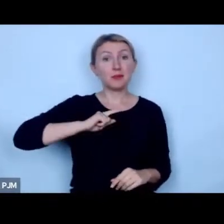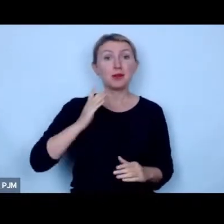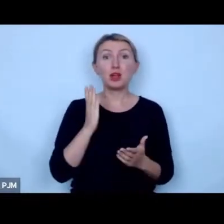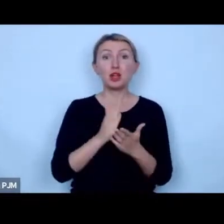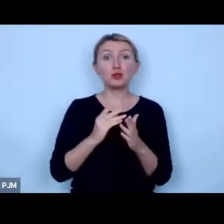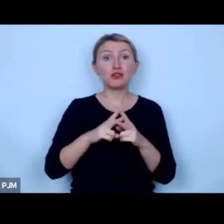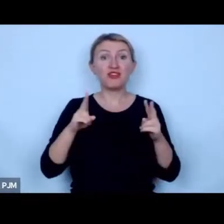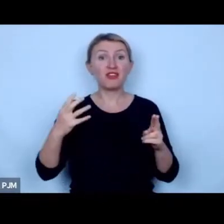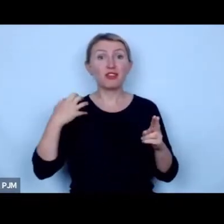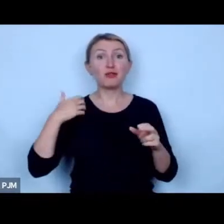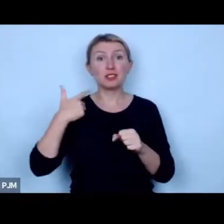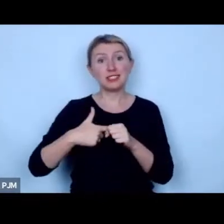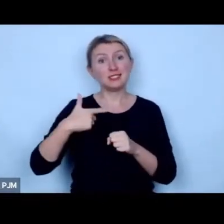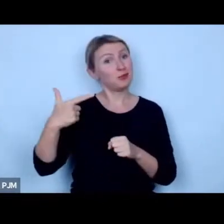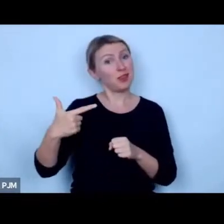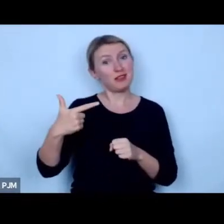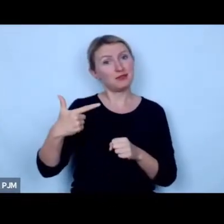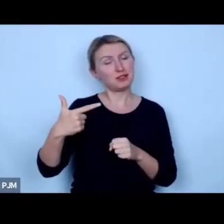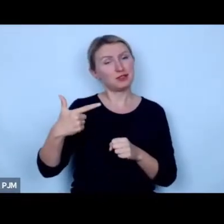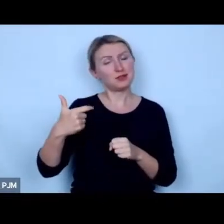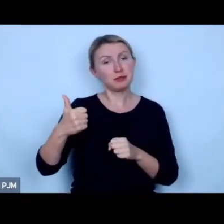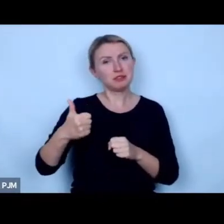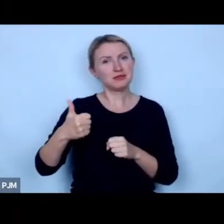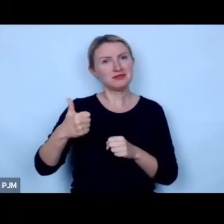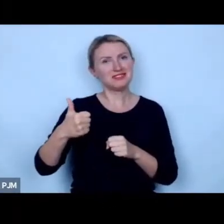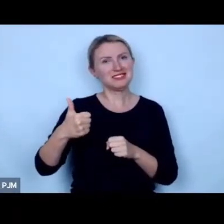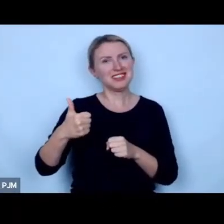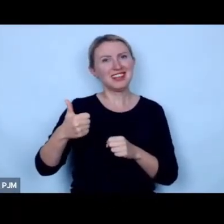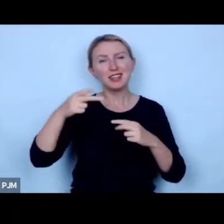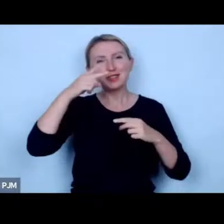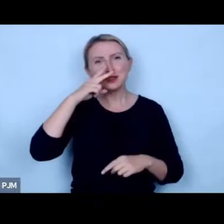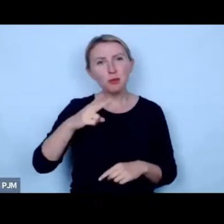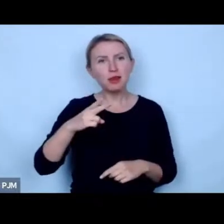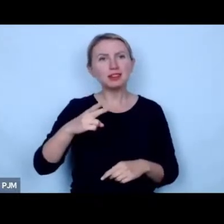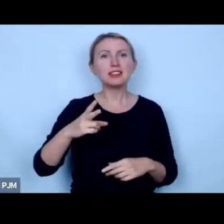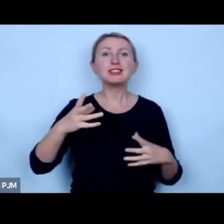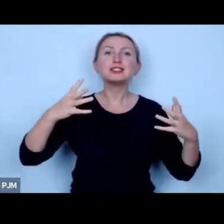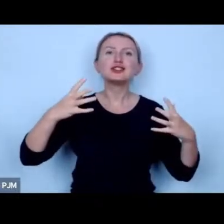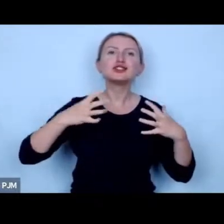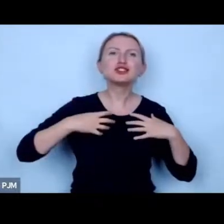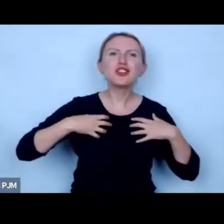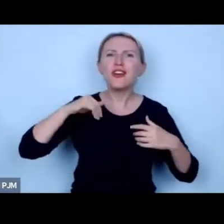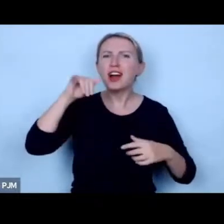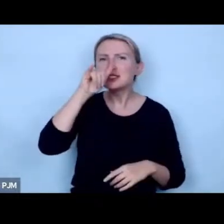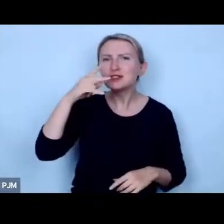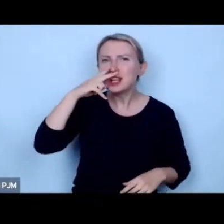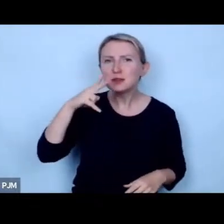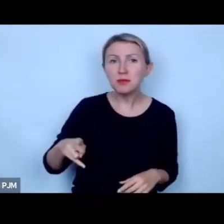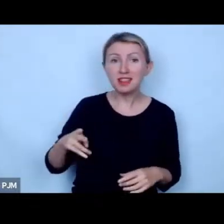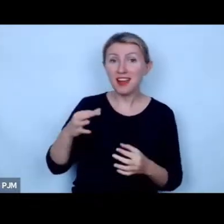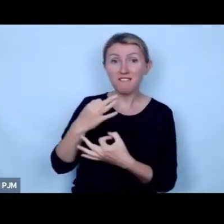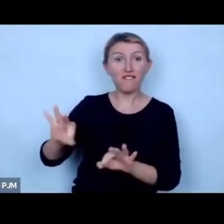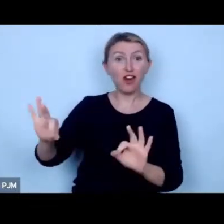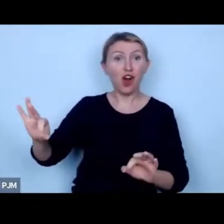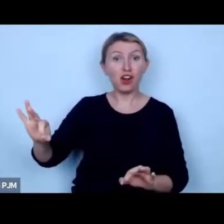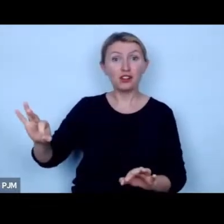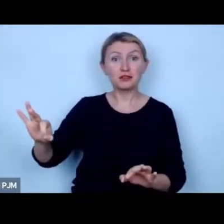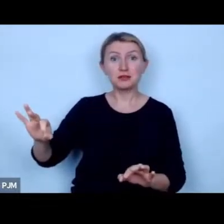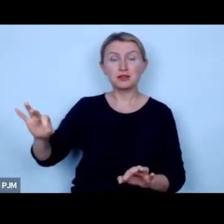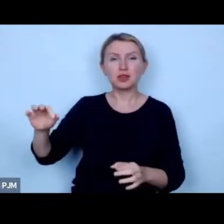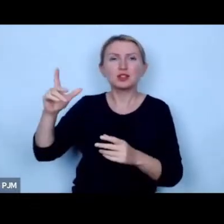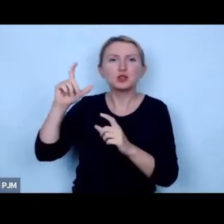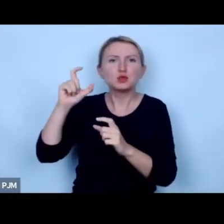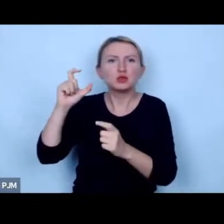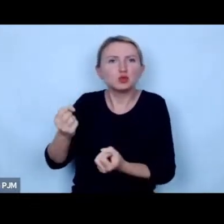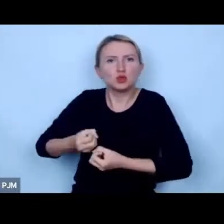wieku i zobaczenie żywej świni na że tak powiem na wolności graniczy z